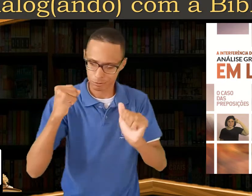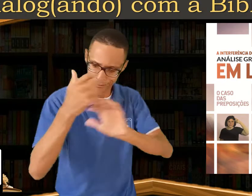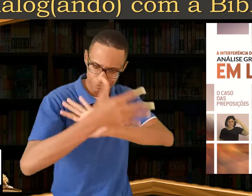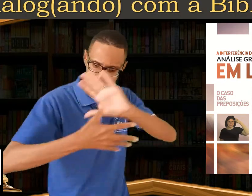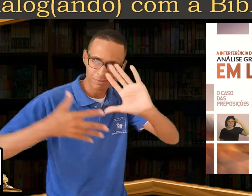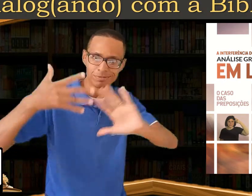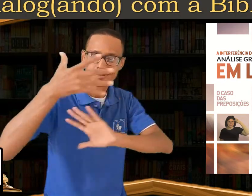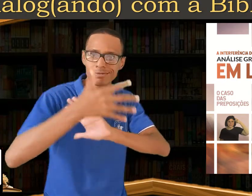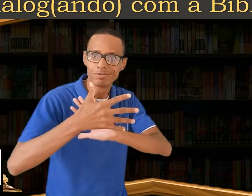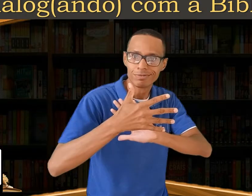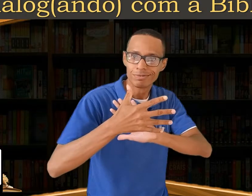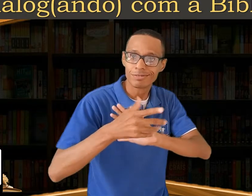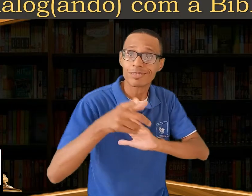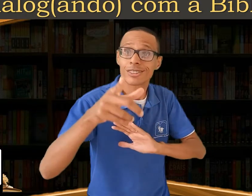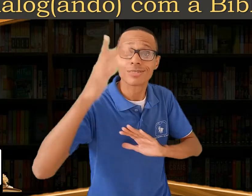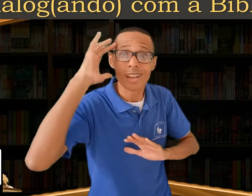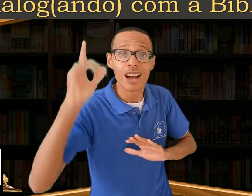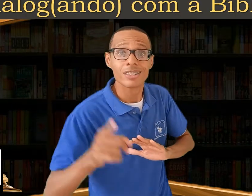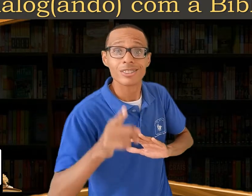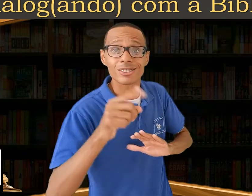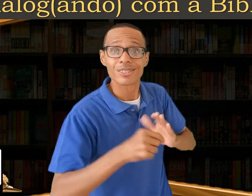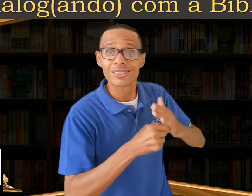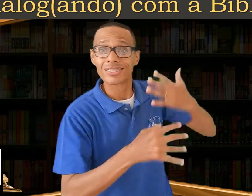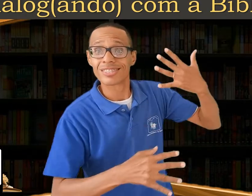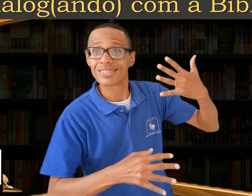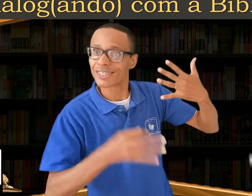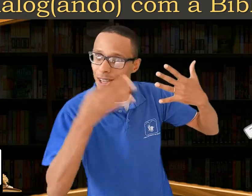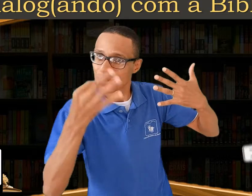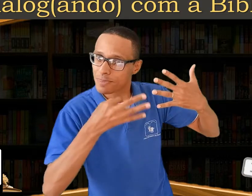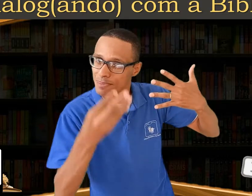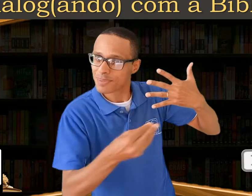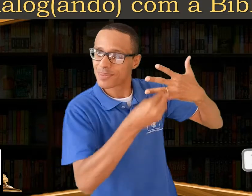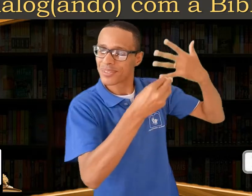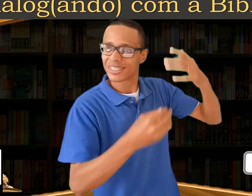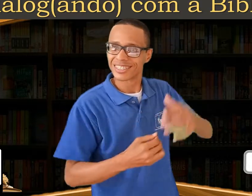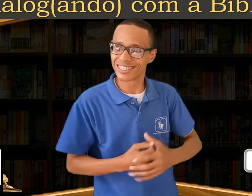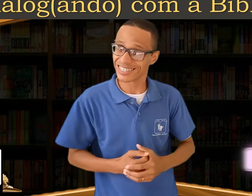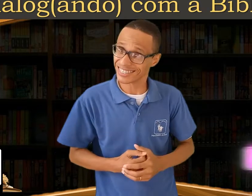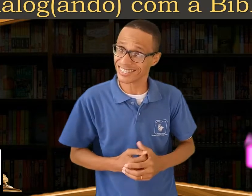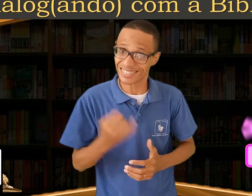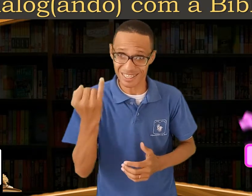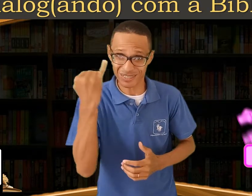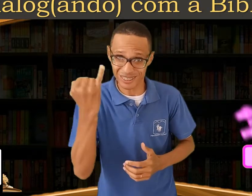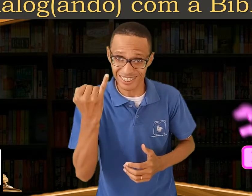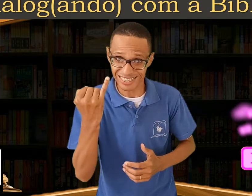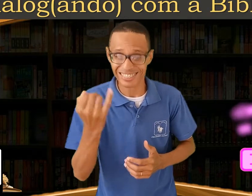E você, gostou? Deixe nos comentários o que achou da pesquisa.